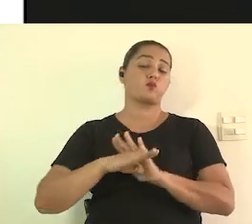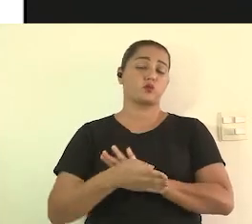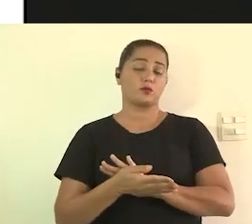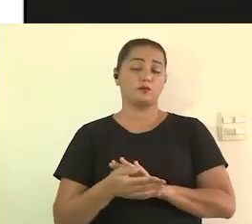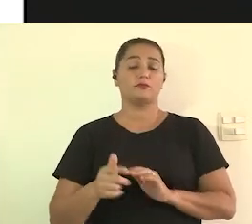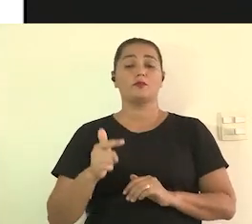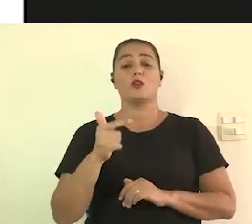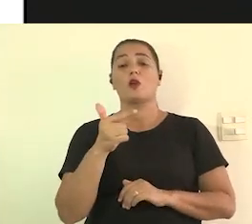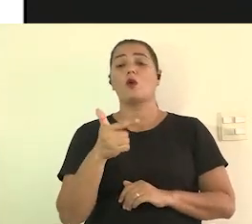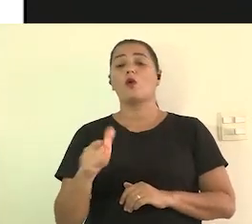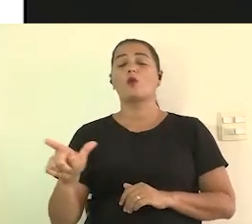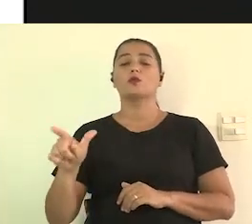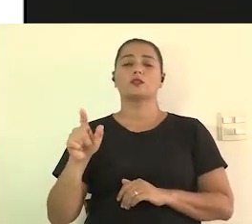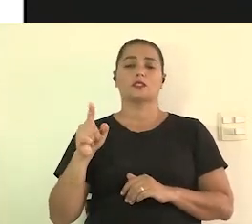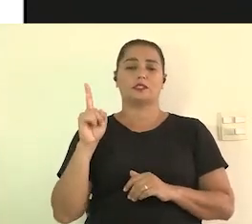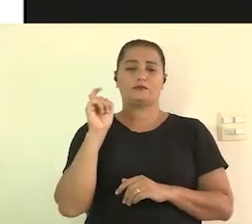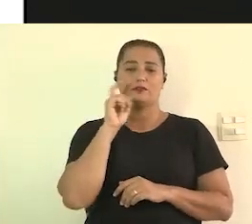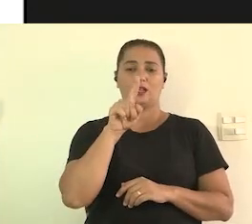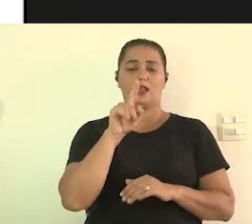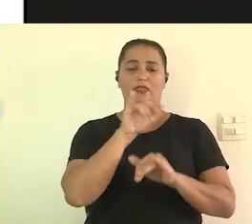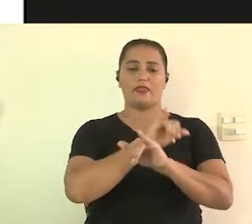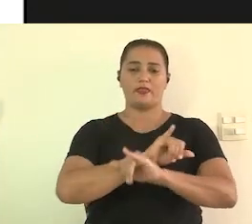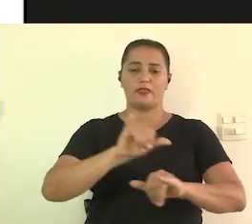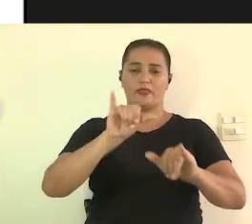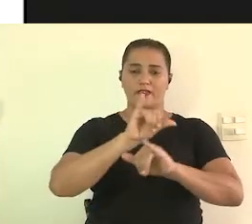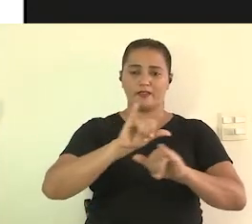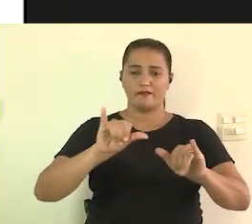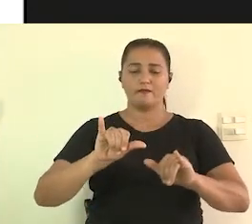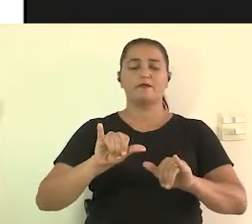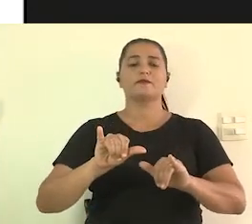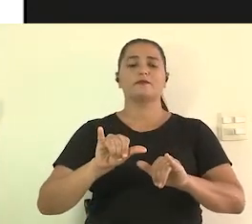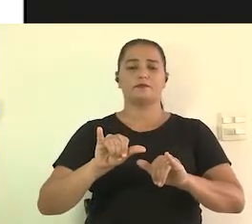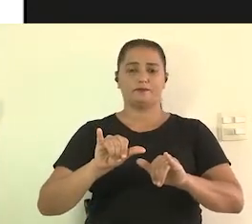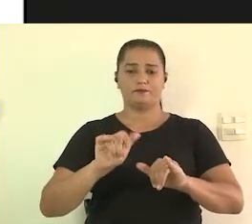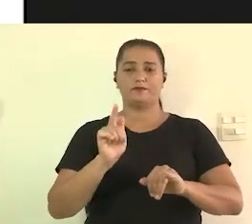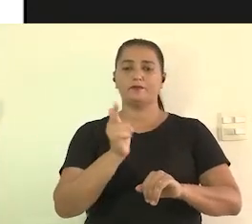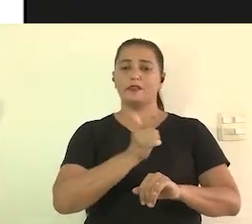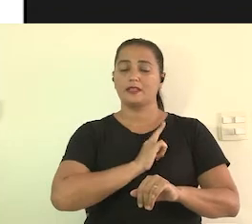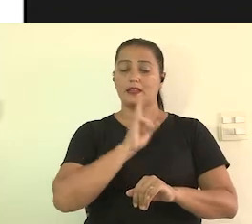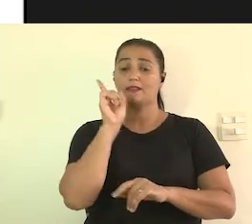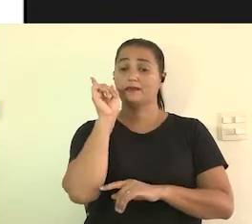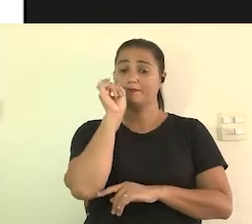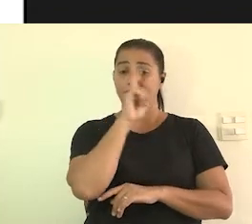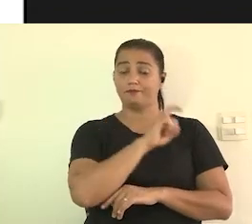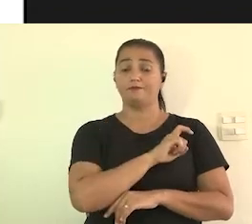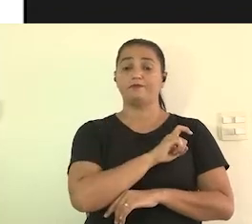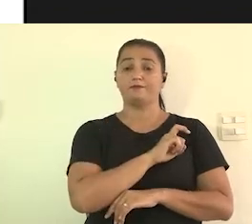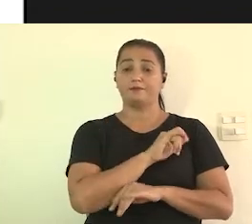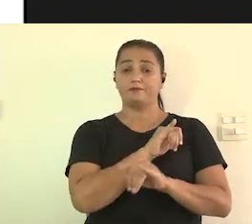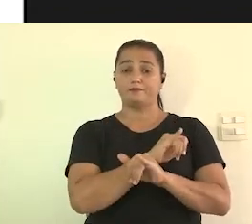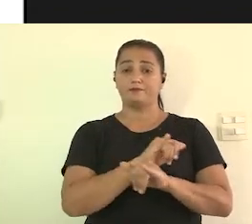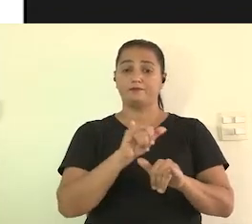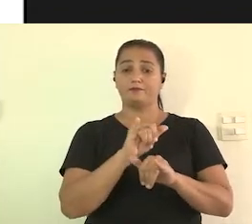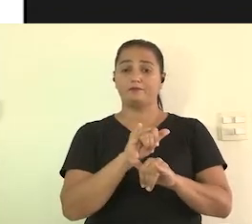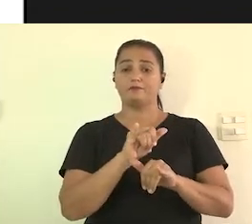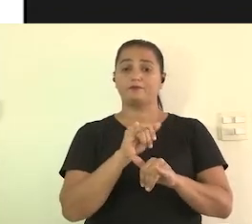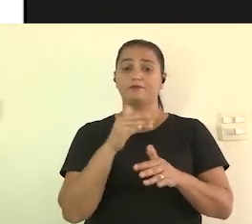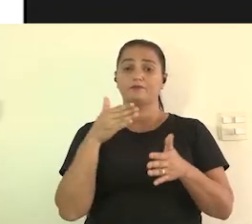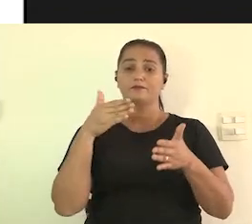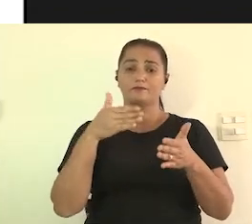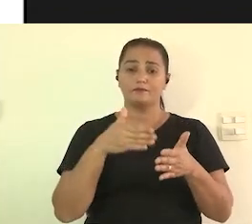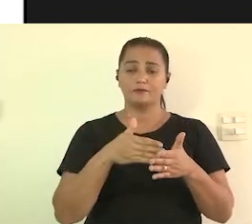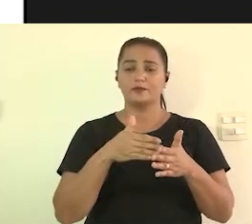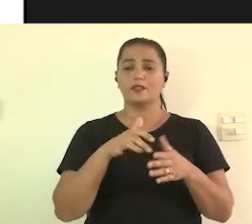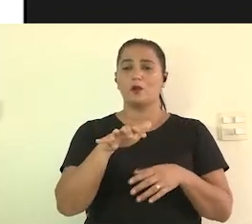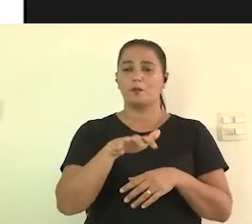outra dificuldade é a divulgação nós temos uma grande dificuldade com a divulgação atingir